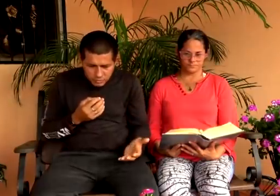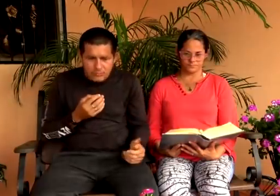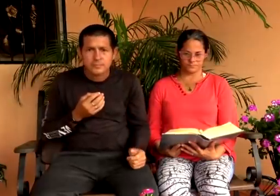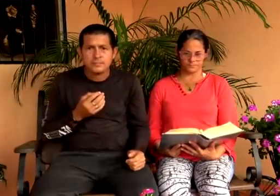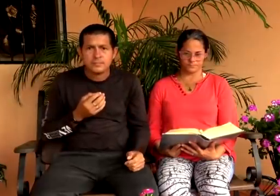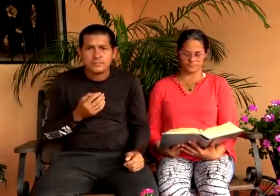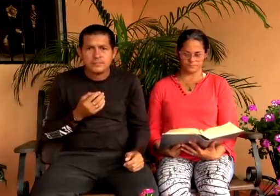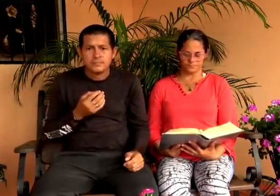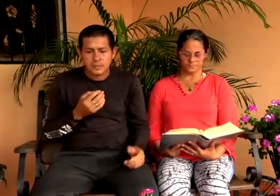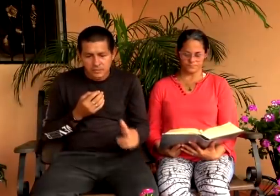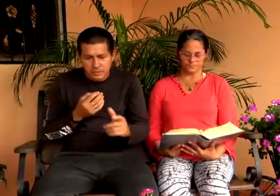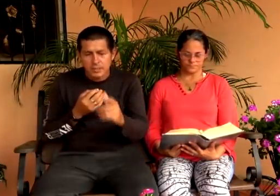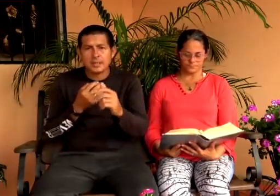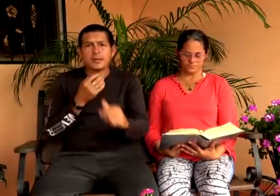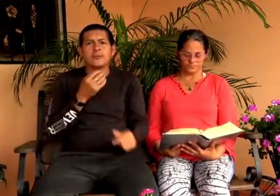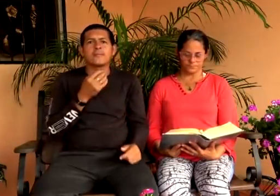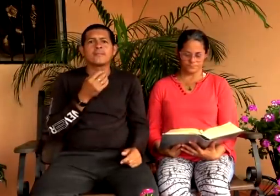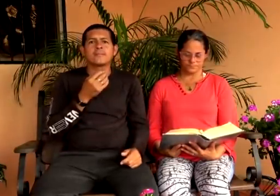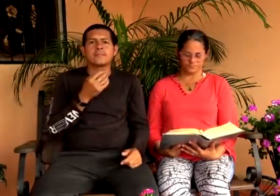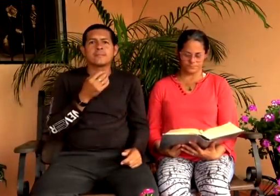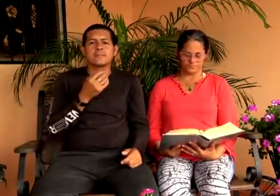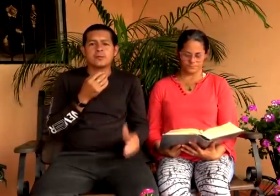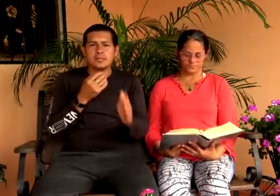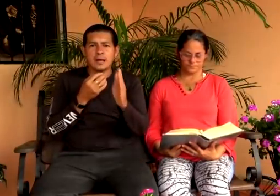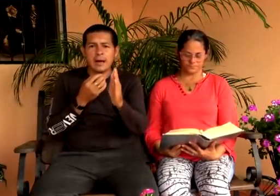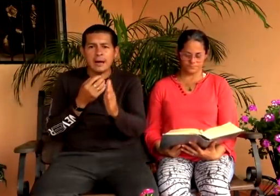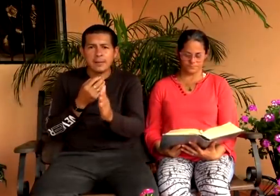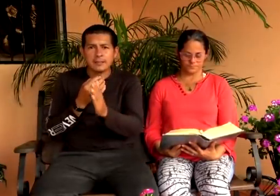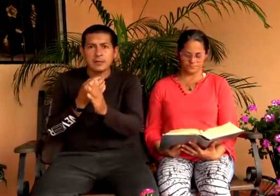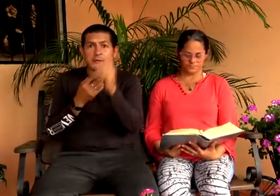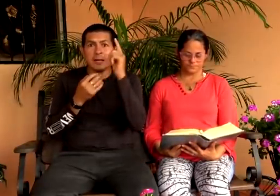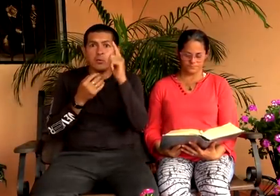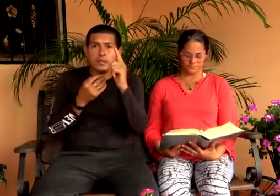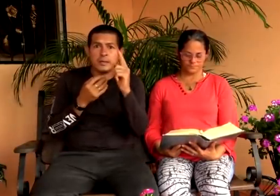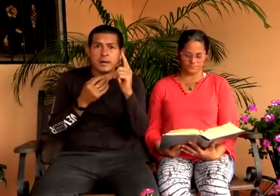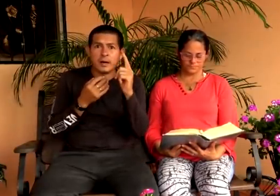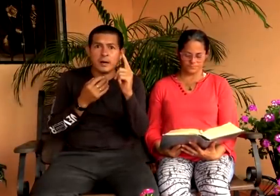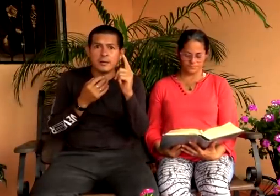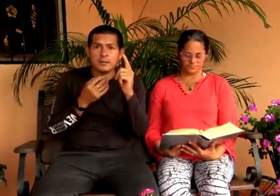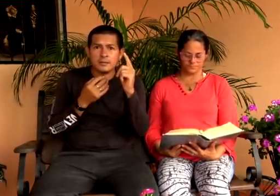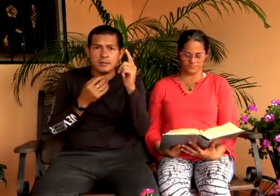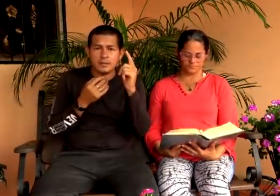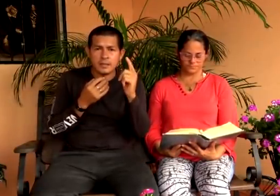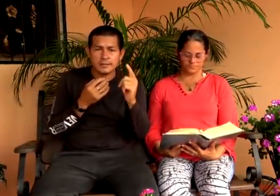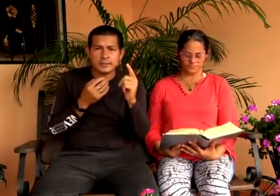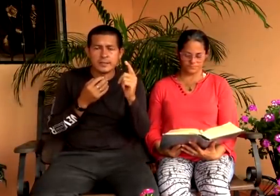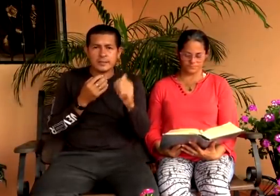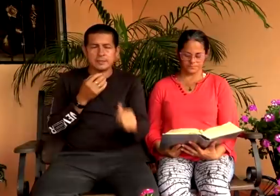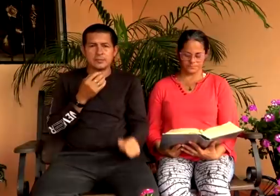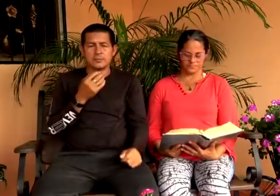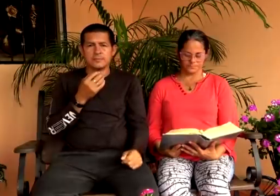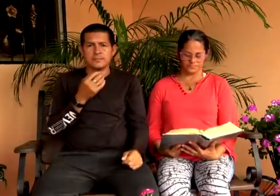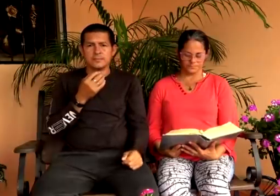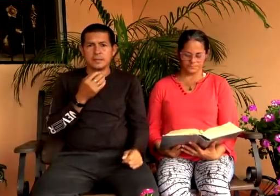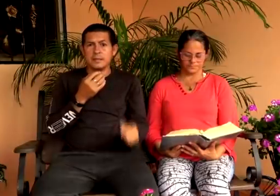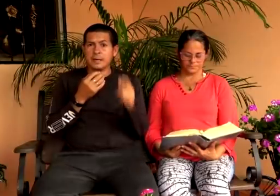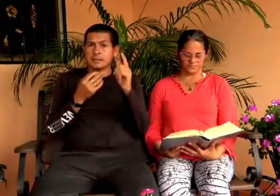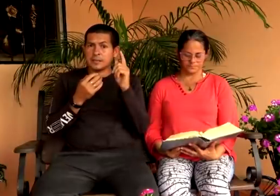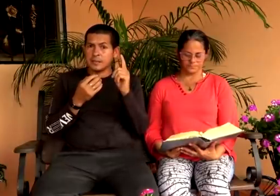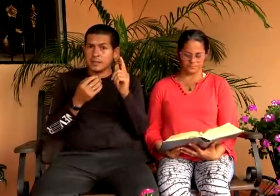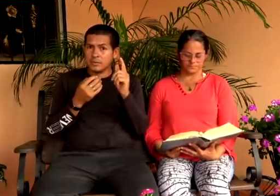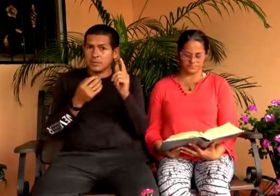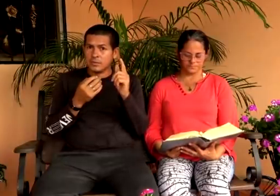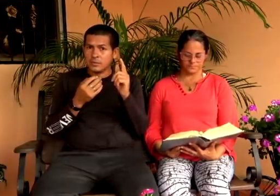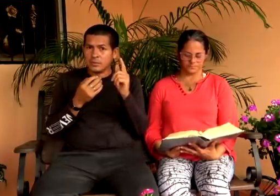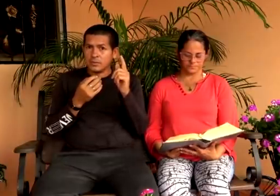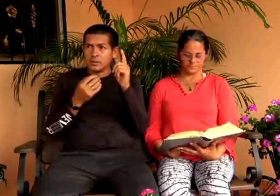respeto. Pero no te creo, porque te has apartado de la única iglesia de Cristo. Y